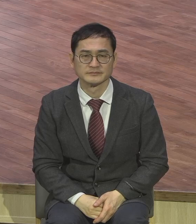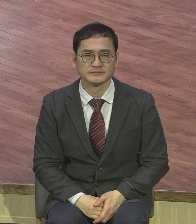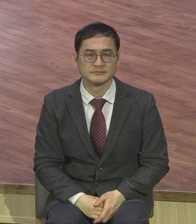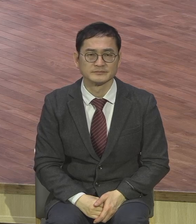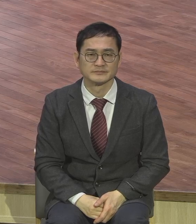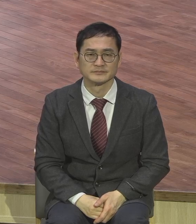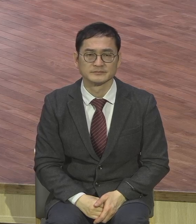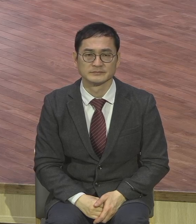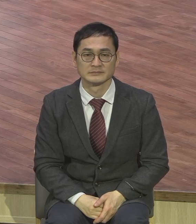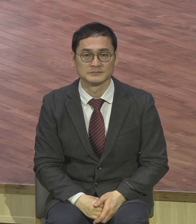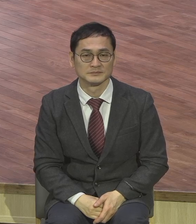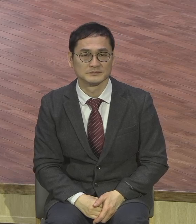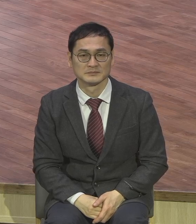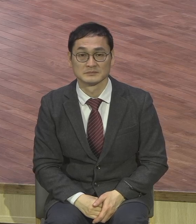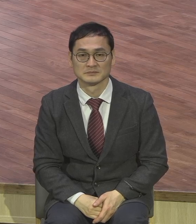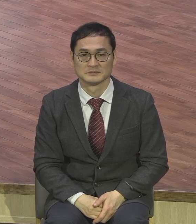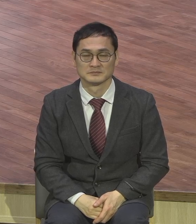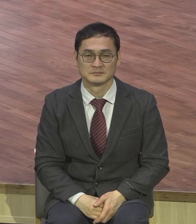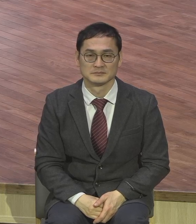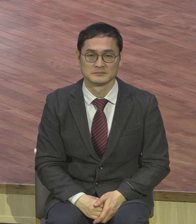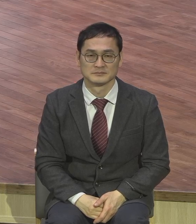똑똑한 척 합니까 똑똑하지 못한 사람이